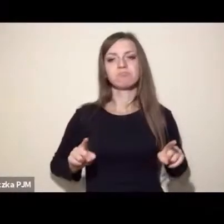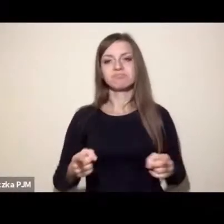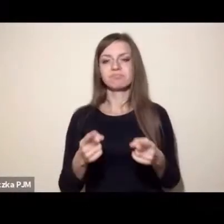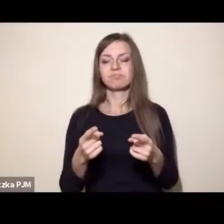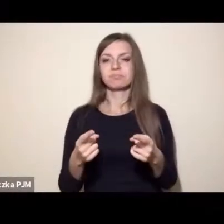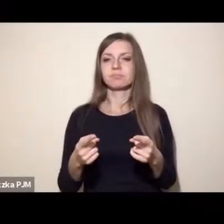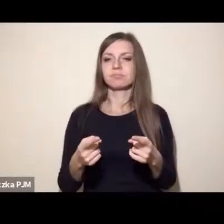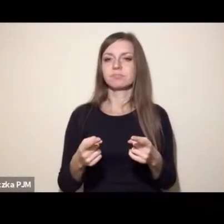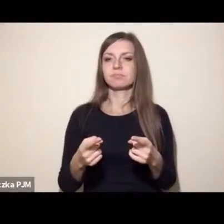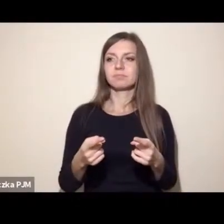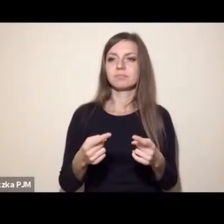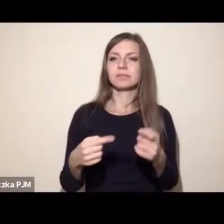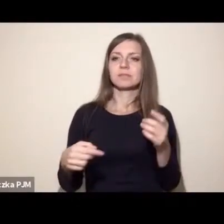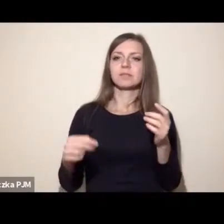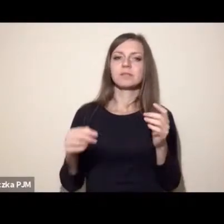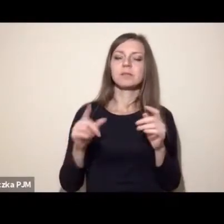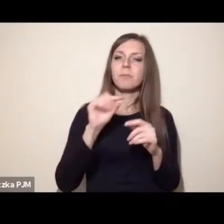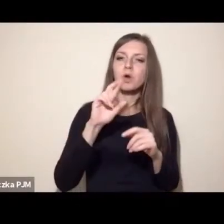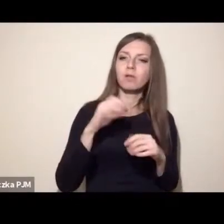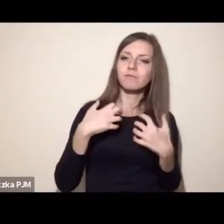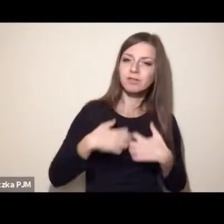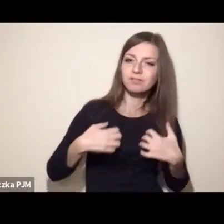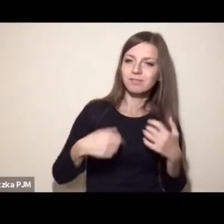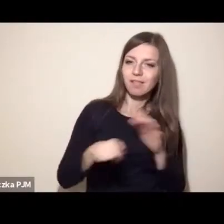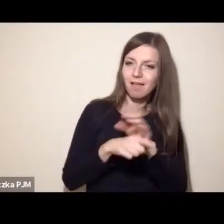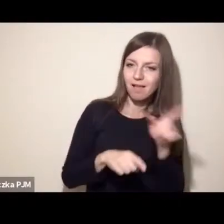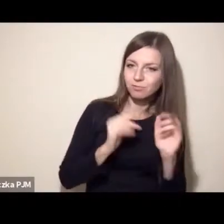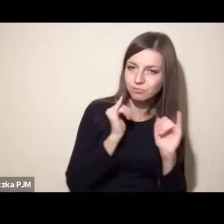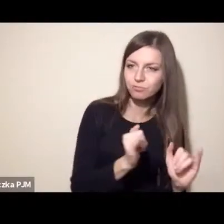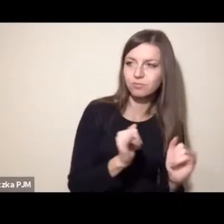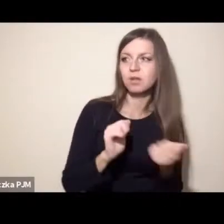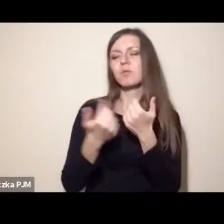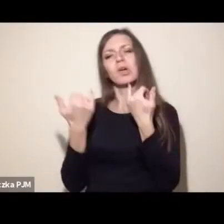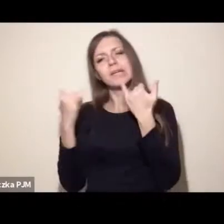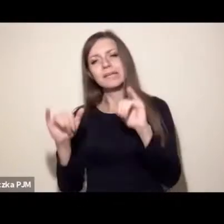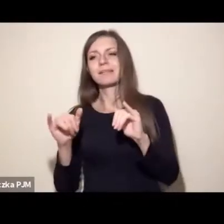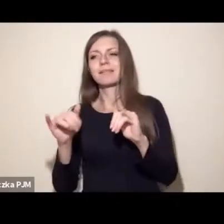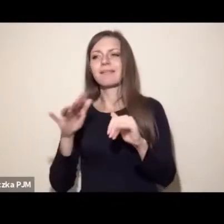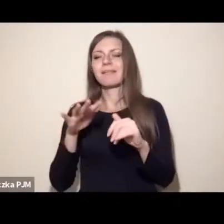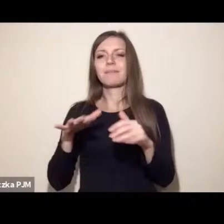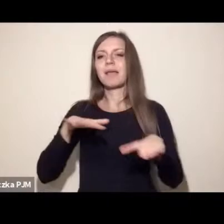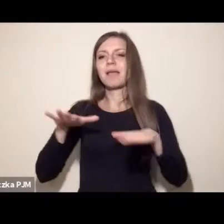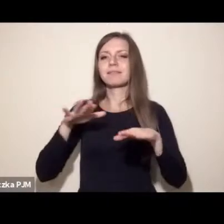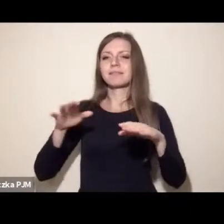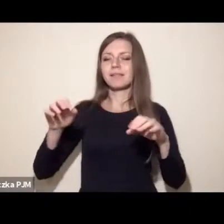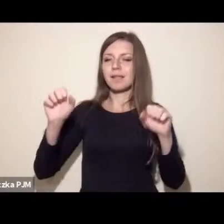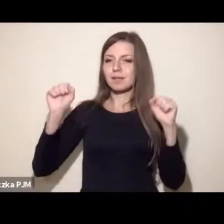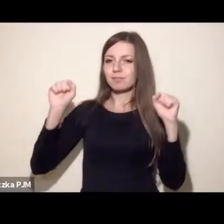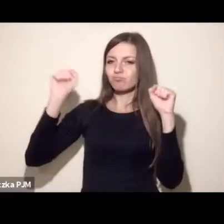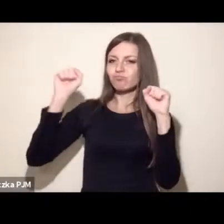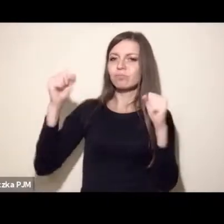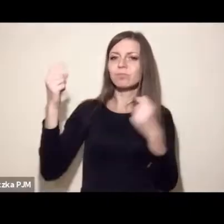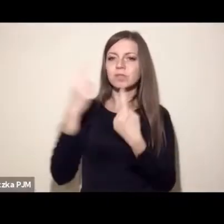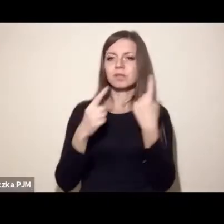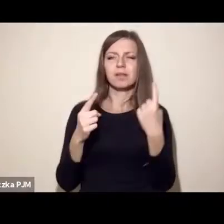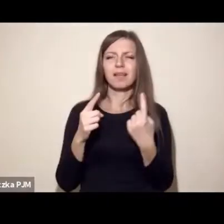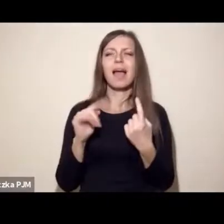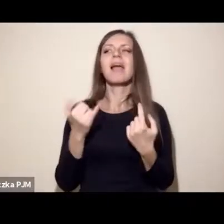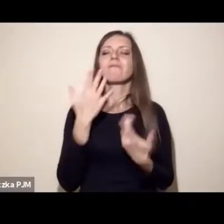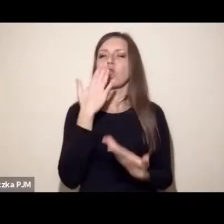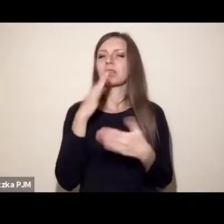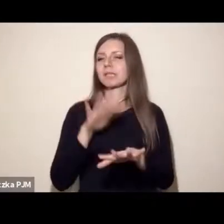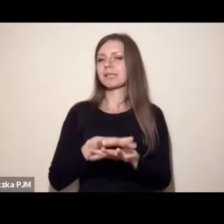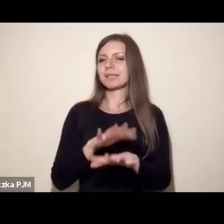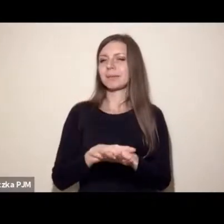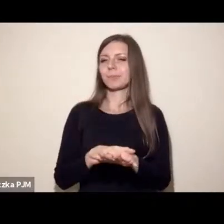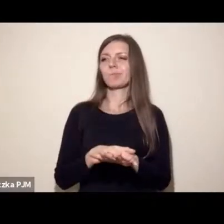czy to akcję pod zwierzęcą, czy na jakiejkolwiek innej płaszczyźnie aktywistycznej, zdawiam sobie sprawę, że trzeba myśleć o systemie. To znaczy oczywiście